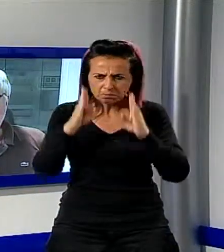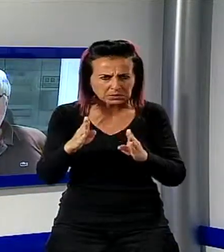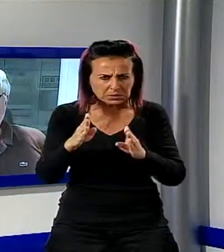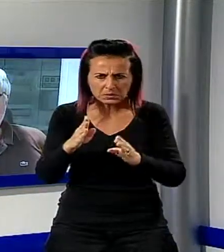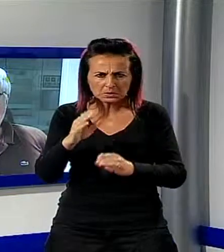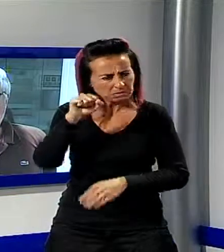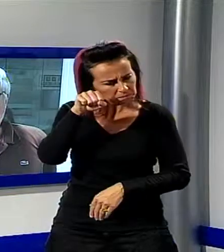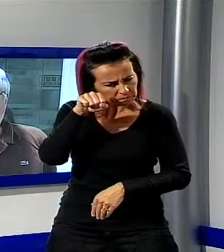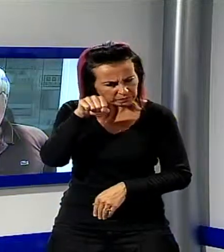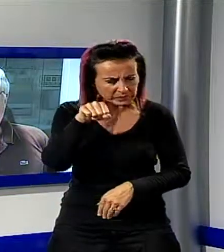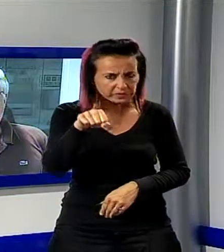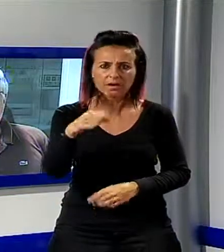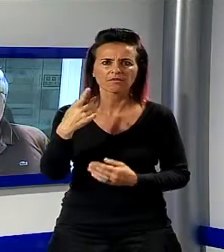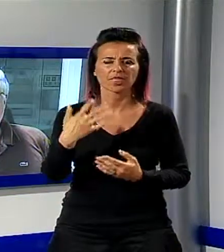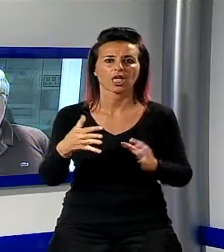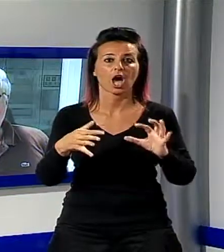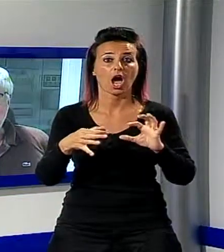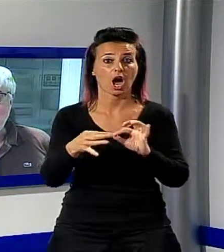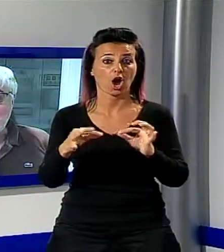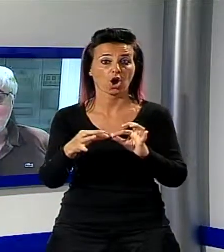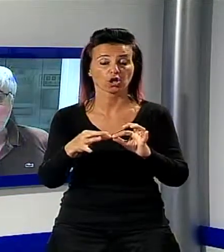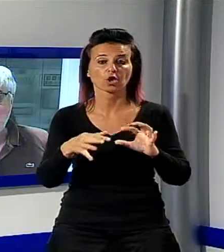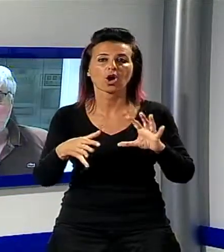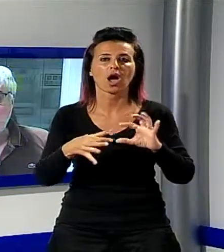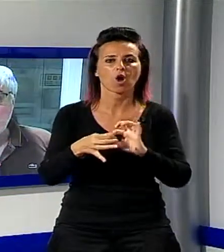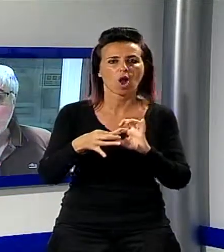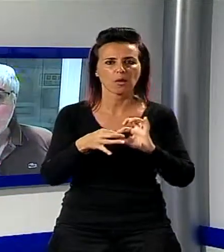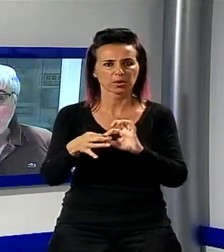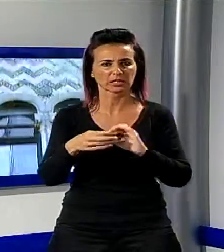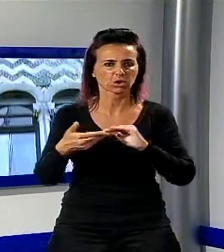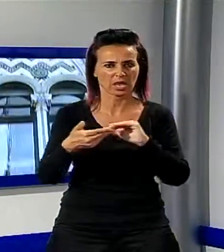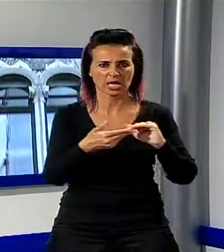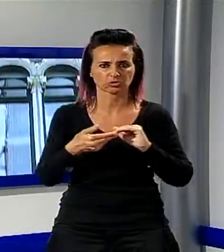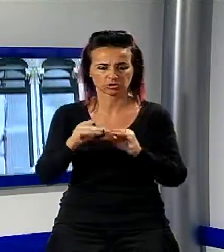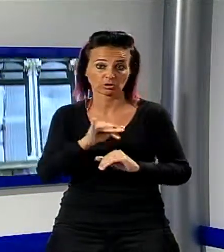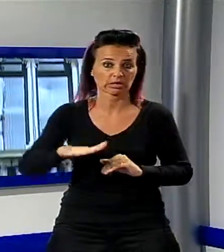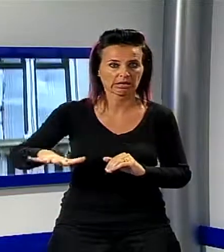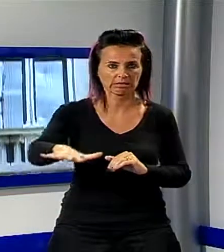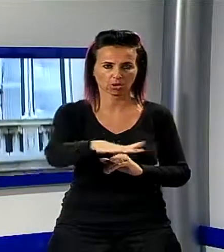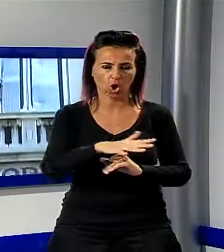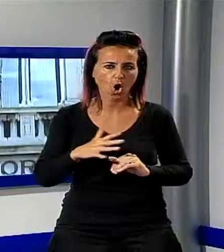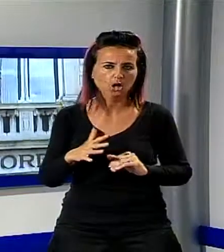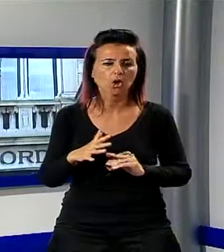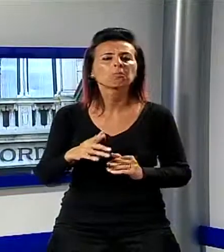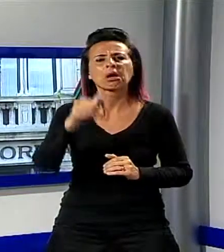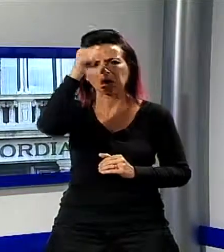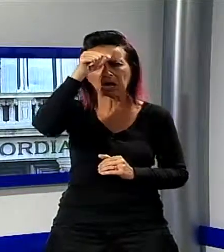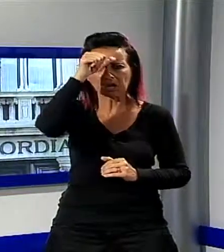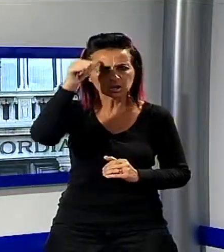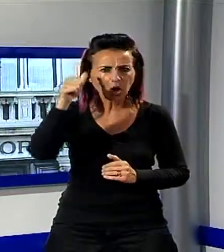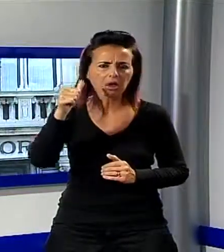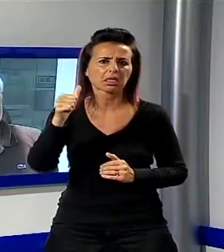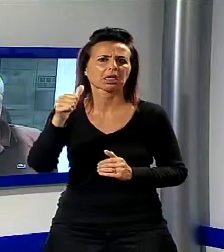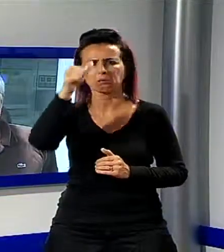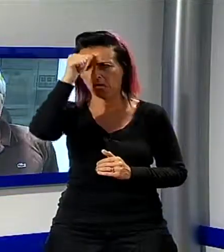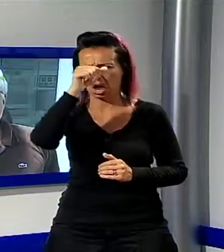lavorare in comunione e in sinergia con altre associazioni del volontariato, cattoliche e